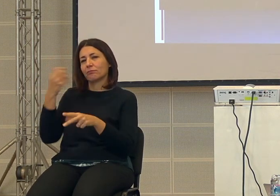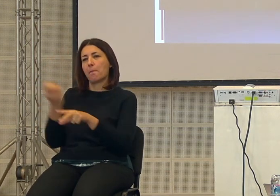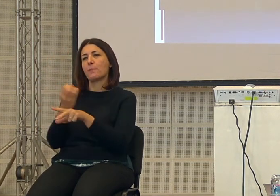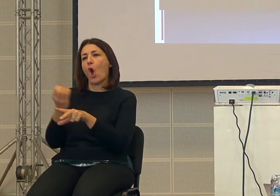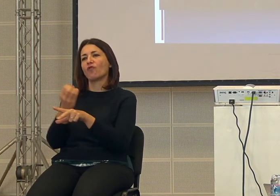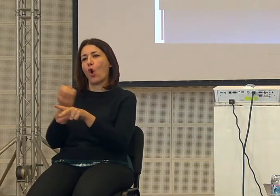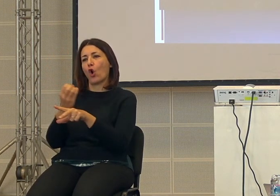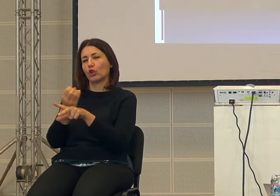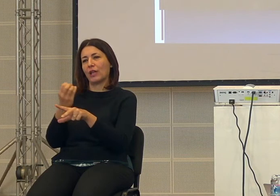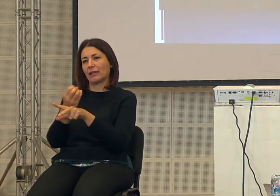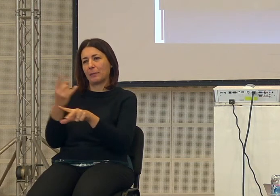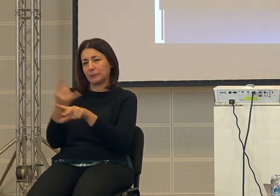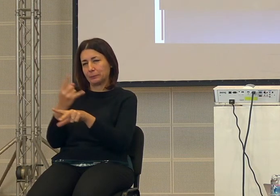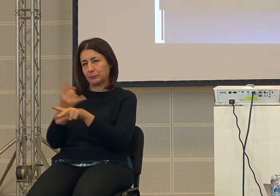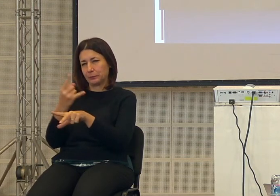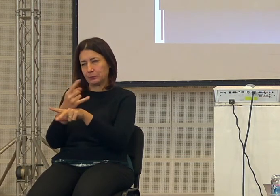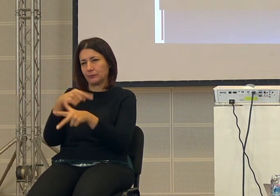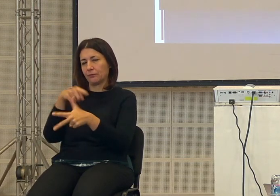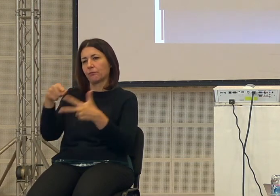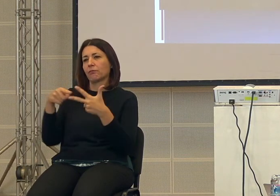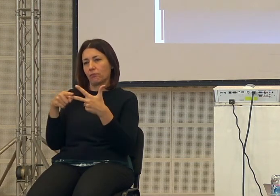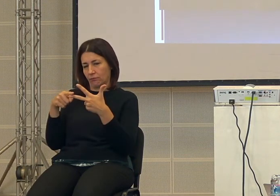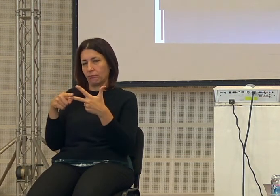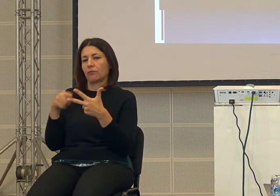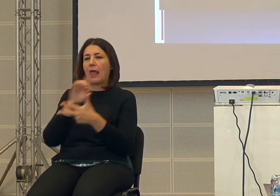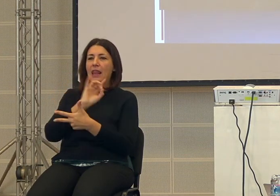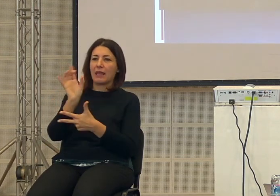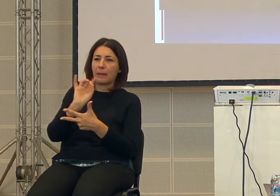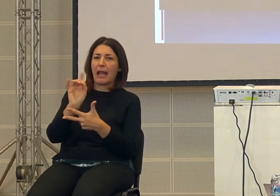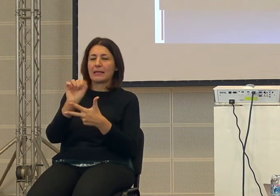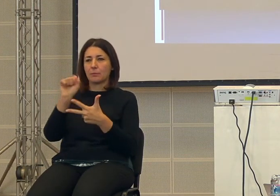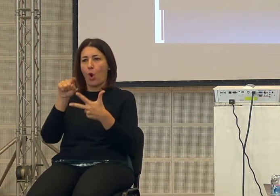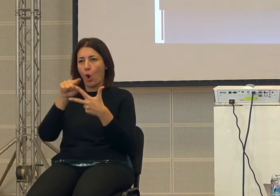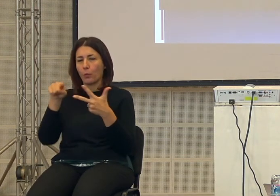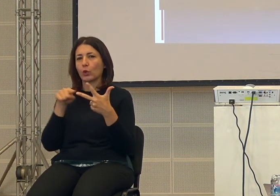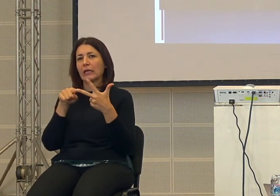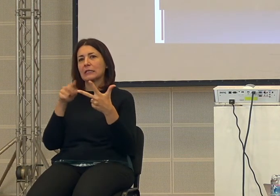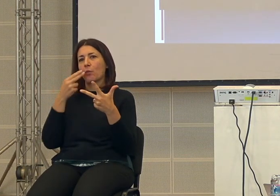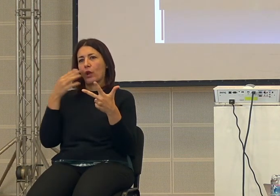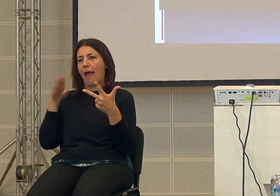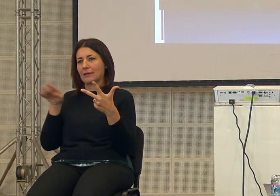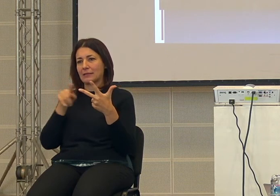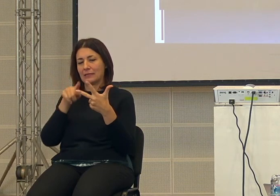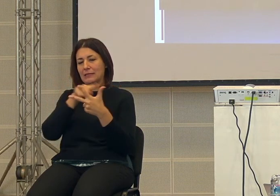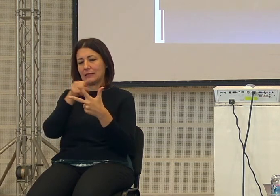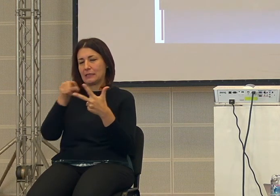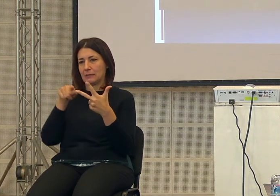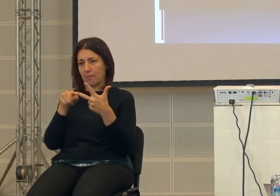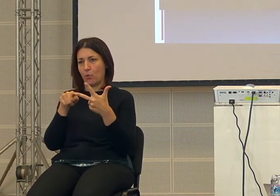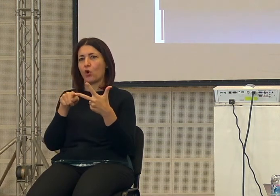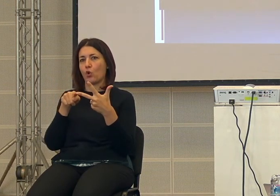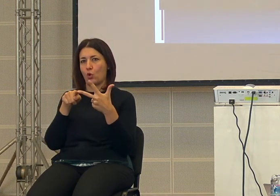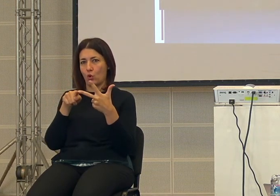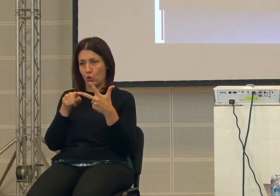religioni moderne liberalismo comunismo e poi nazismo ormai totalmente come dire ormai passato ma comunque c'è